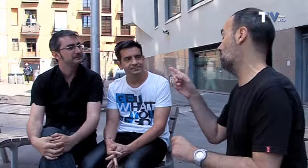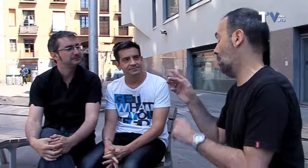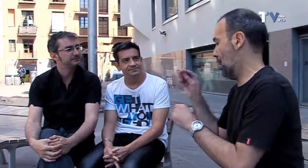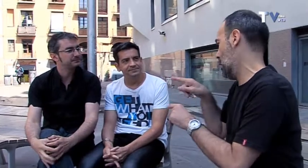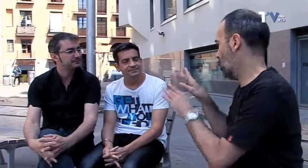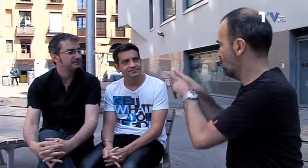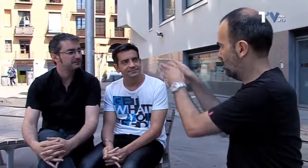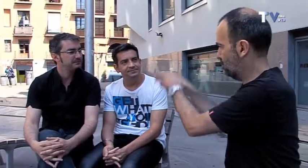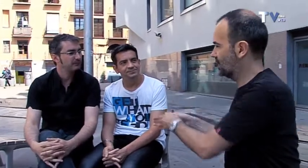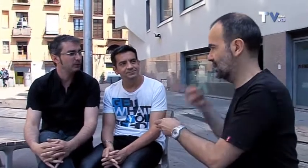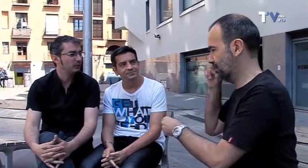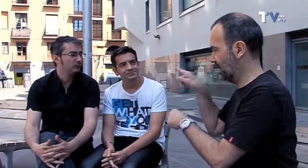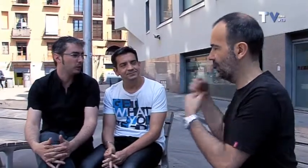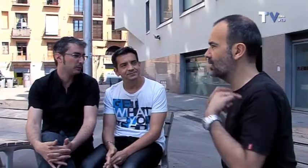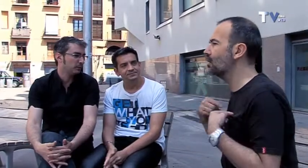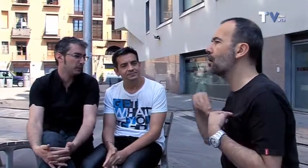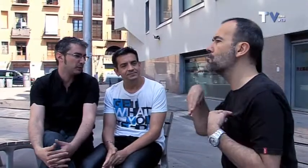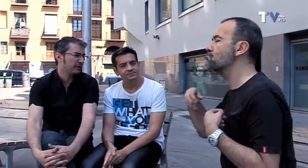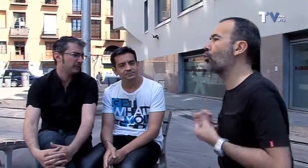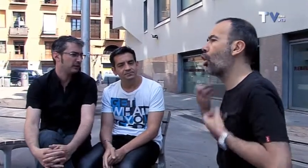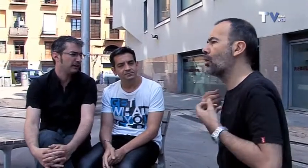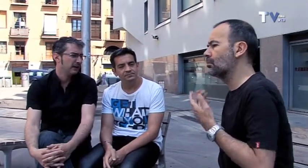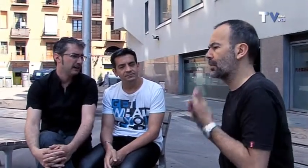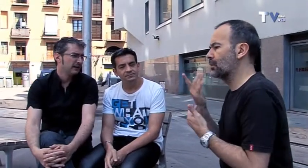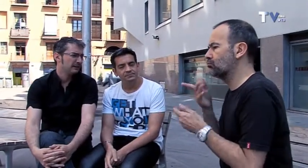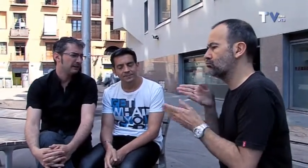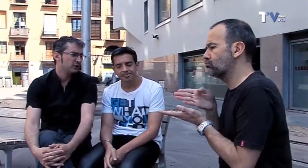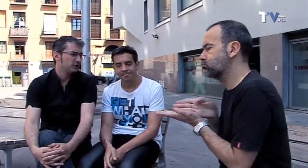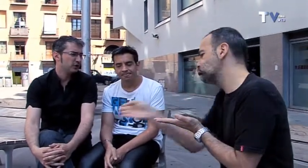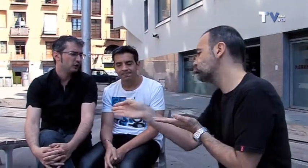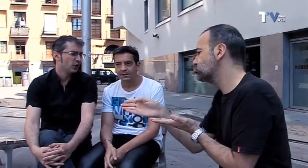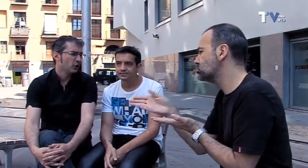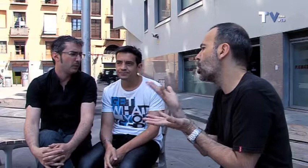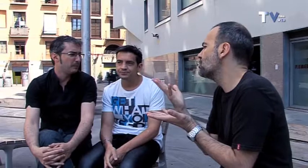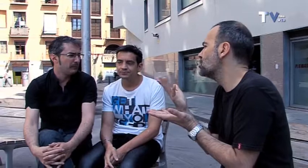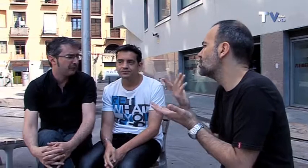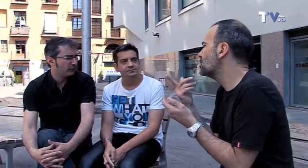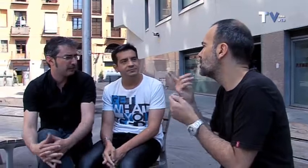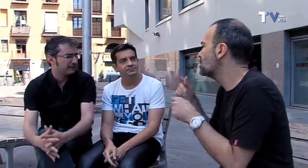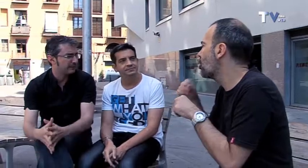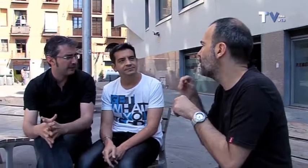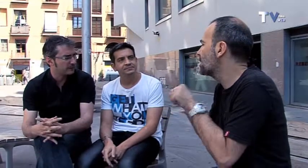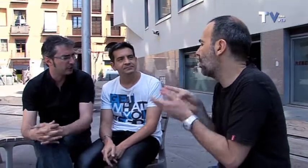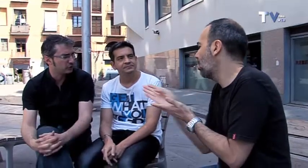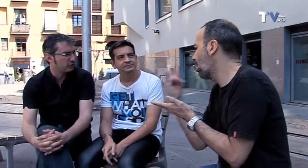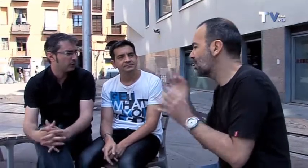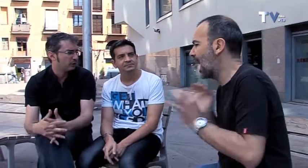Tú, con tu experiencia como monologuista, ¿cómo empezaste de joven, no sé, por el teatro, por los